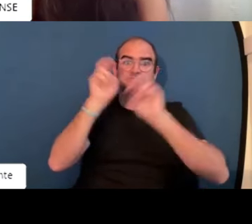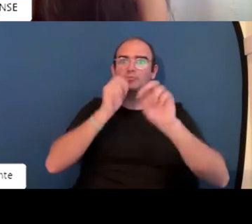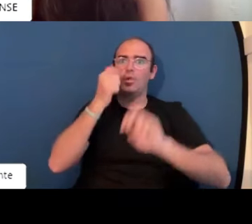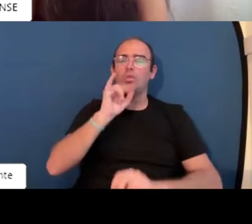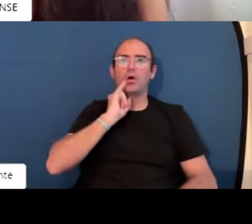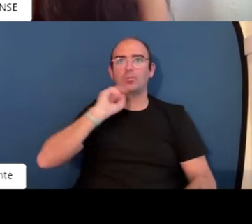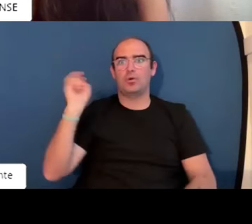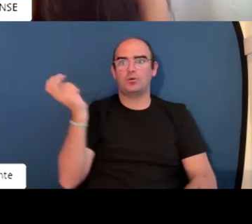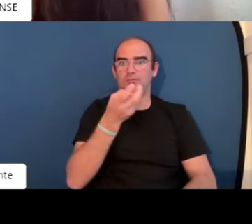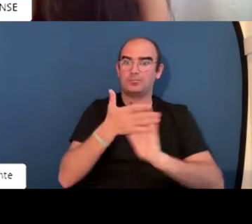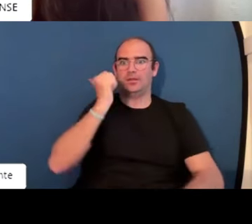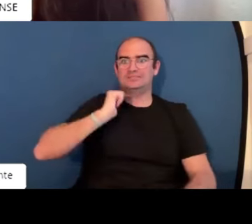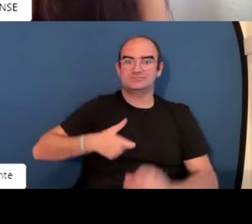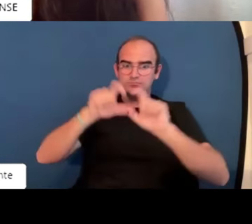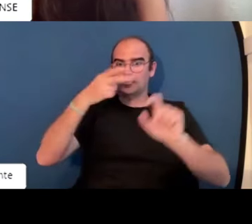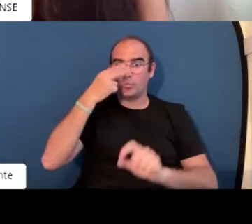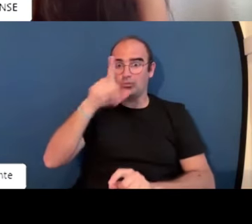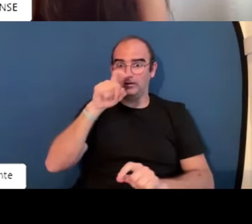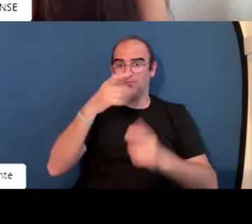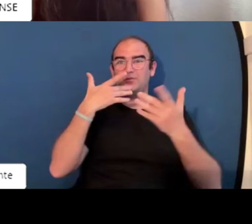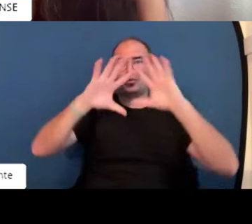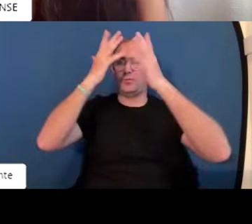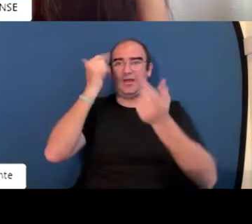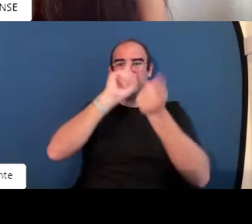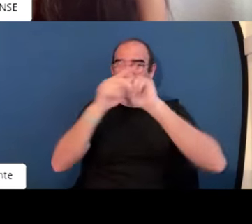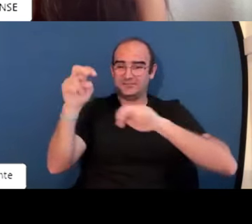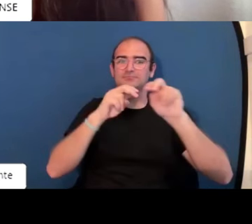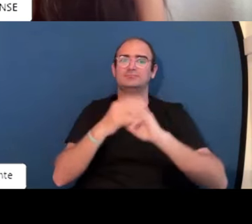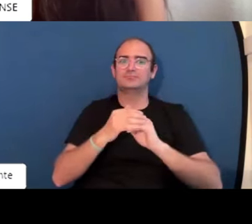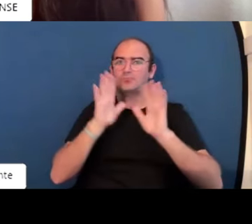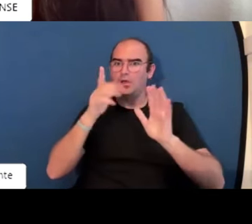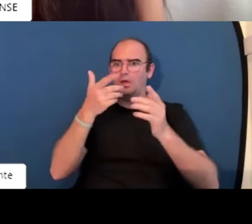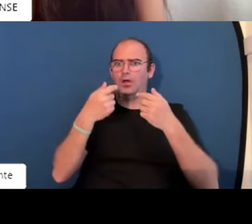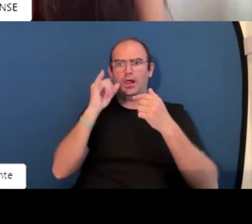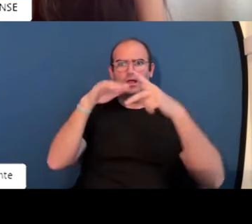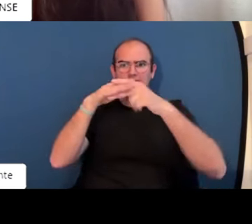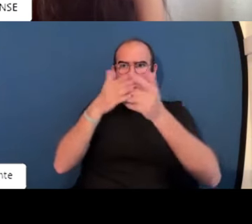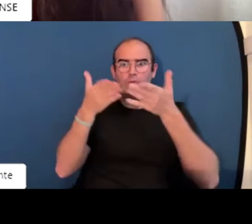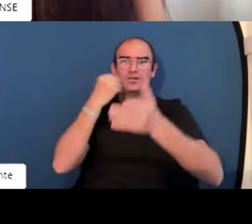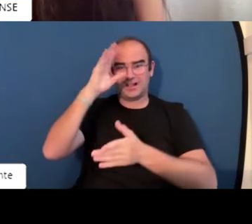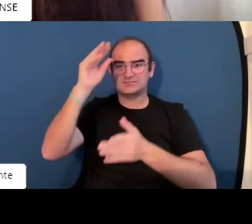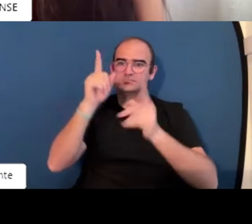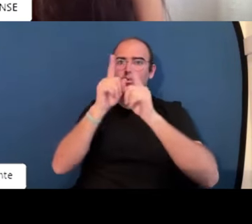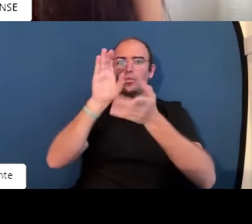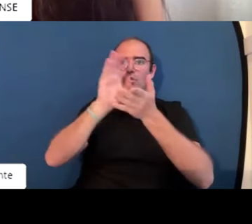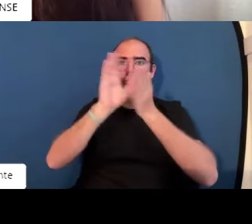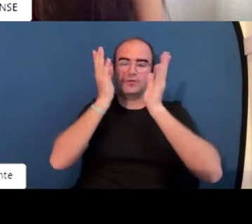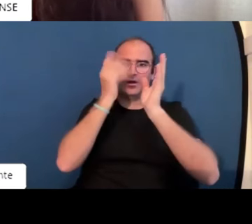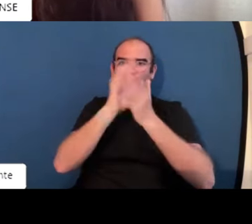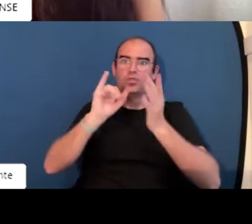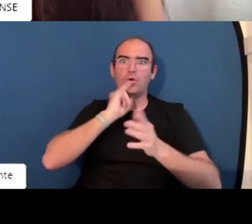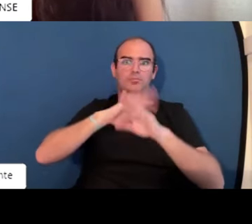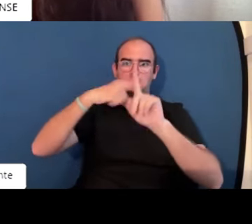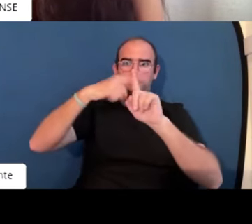usamos el inglés sino que pasamos a un segundo o un tercer idioma es importante tener estas